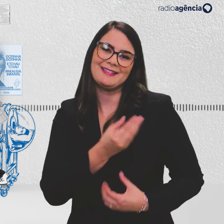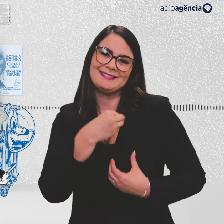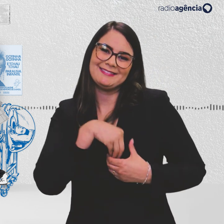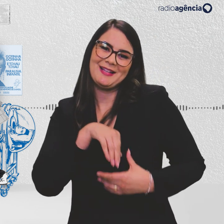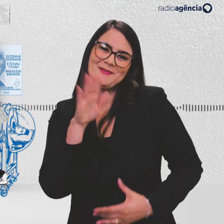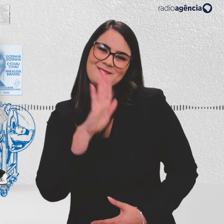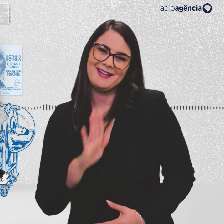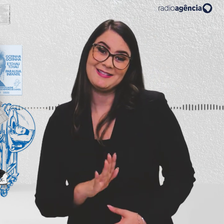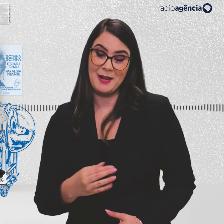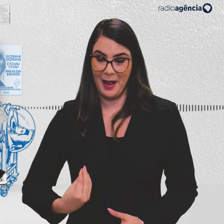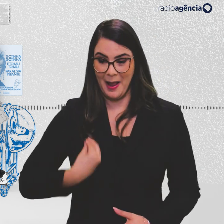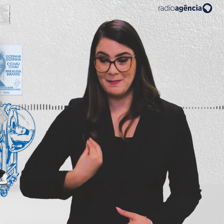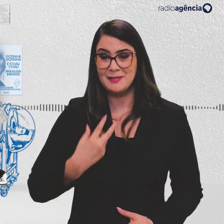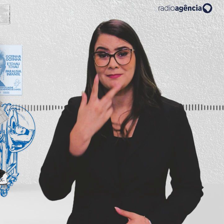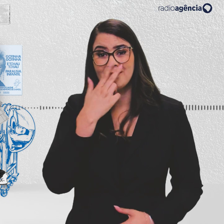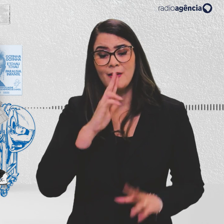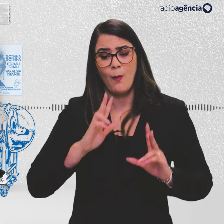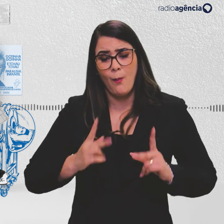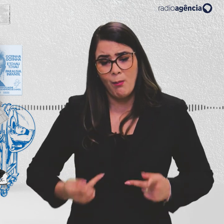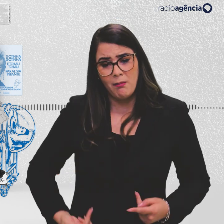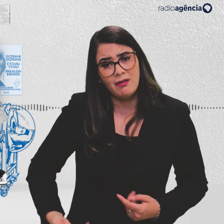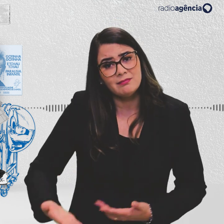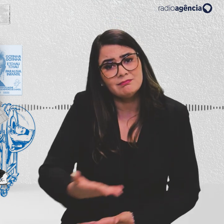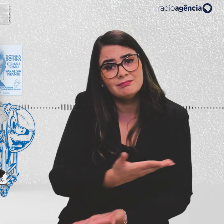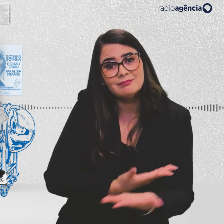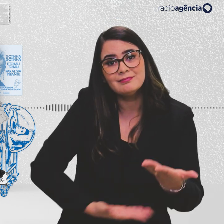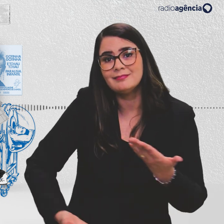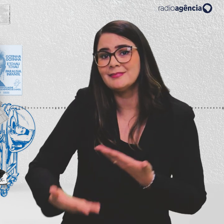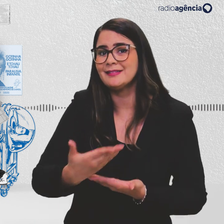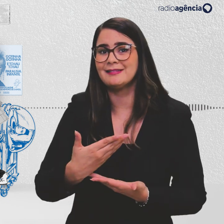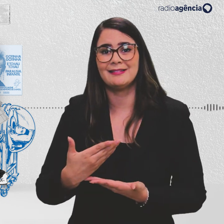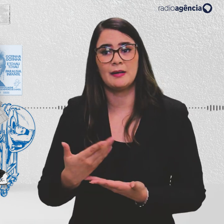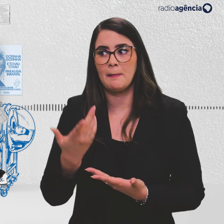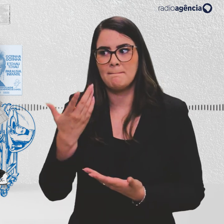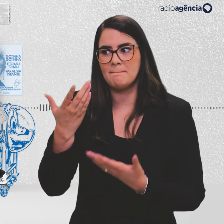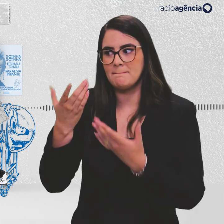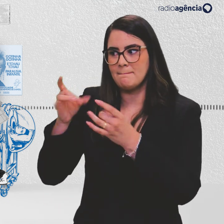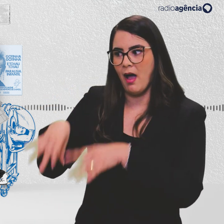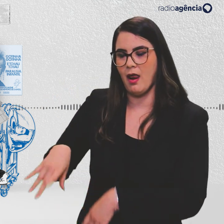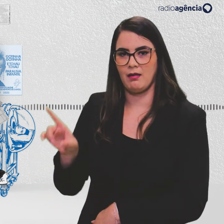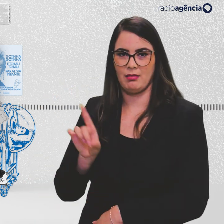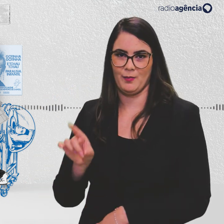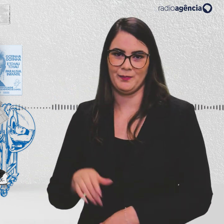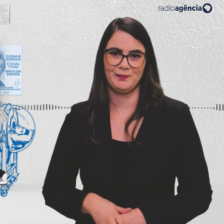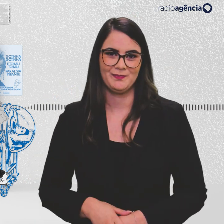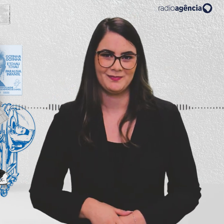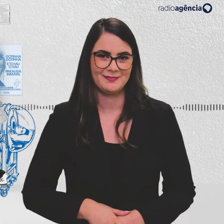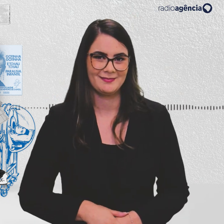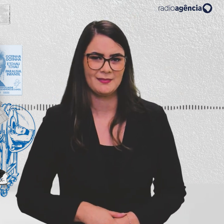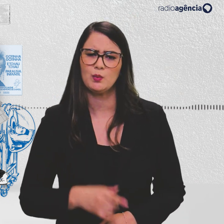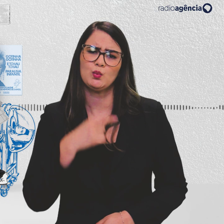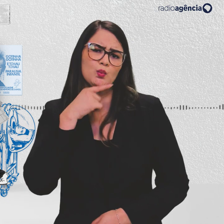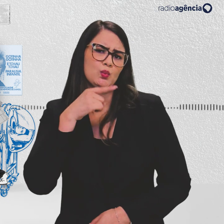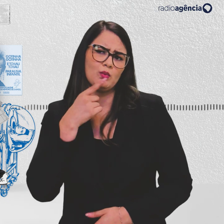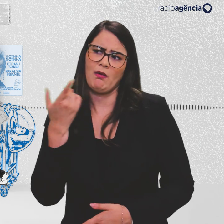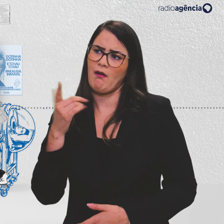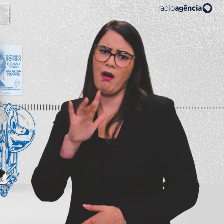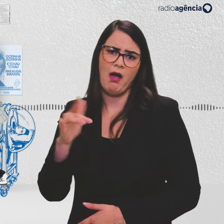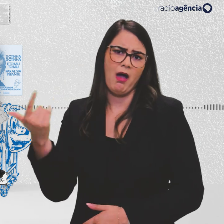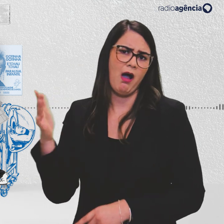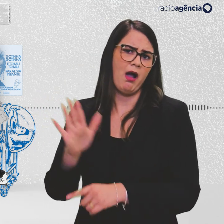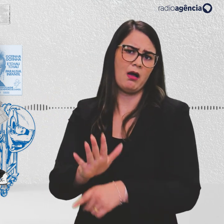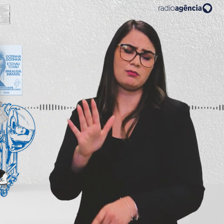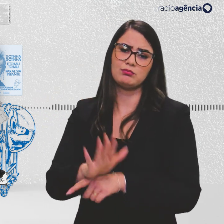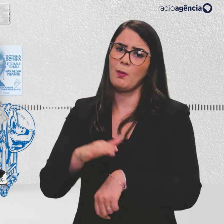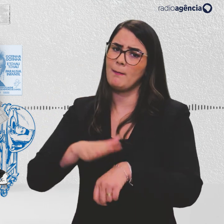a sua presença humanizava as salas de vacina. Ninguém queria parar de usar. Não há dúvidas sobre a contribuição do Zé Gotinha